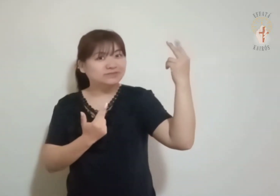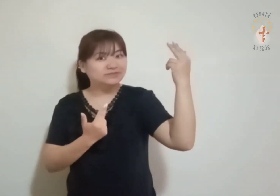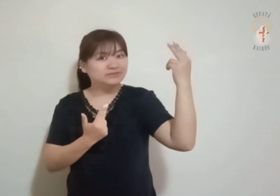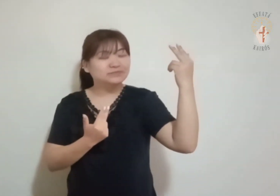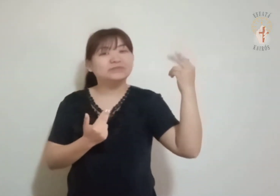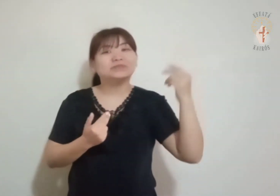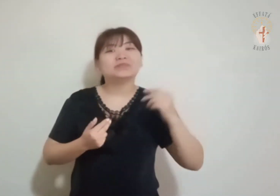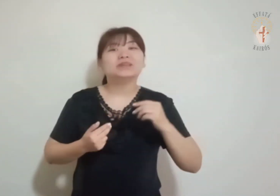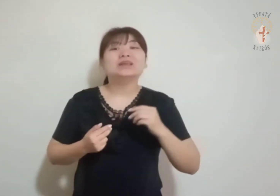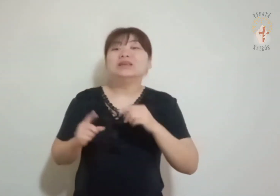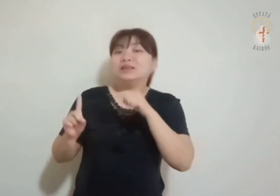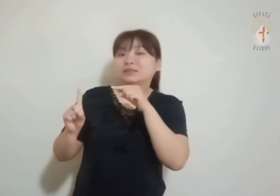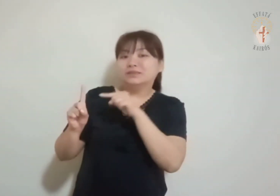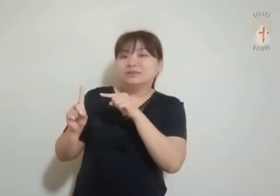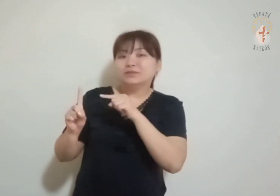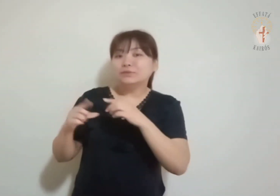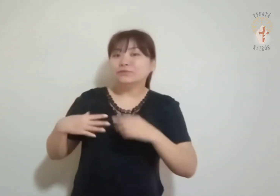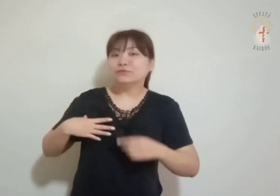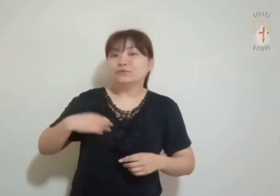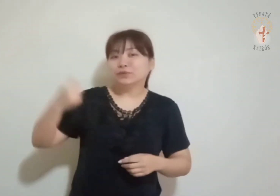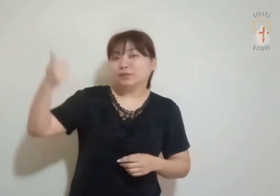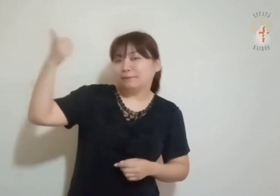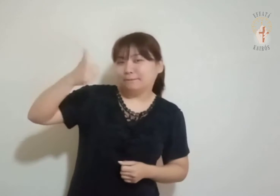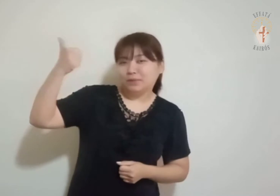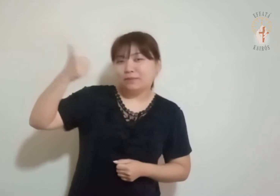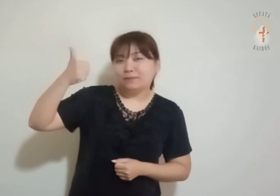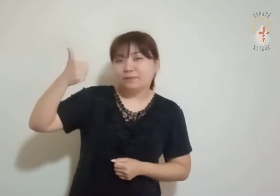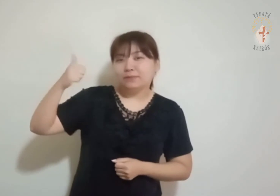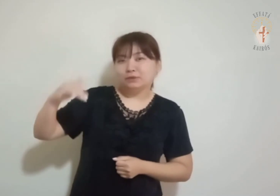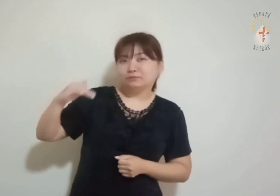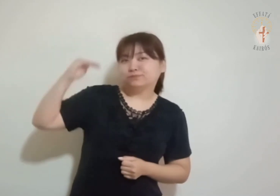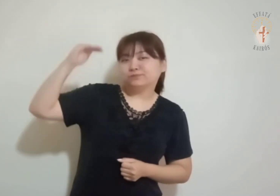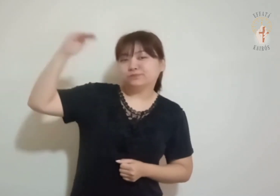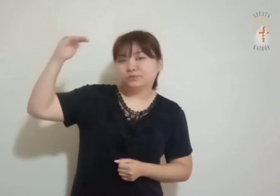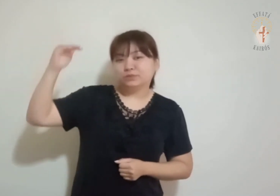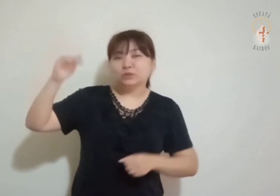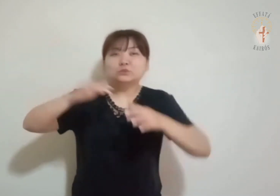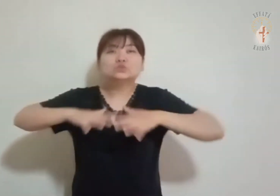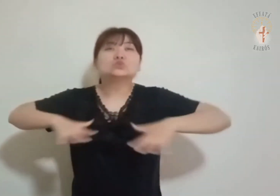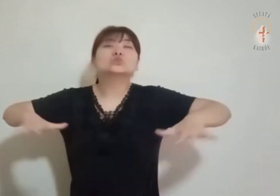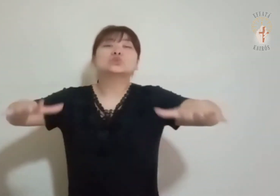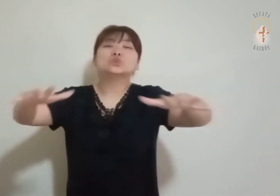o primogênito de toda a criação.